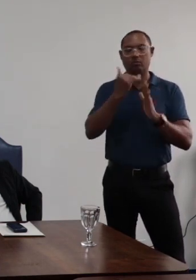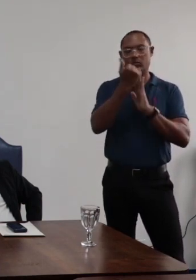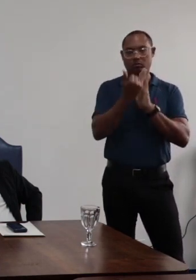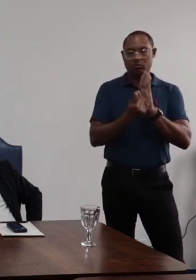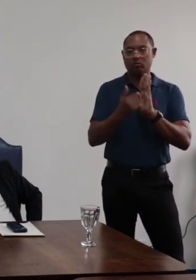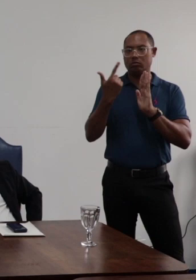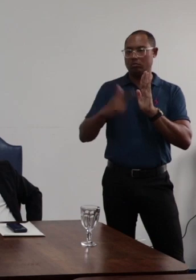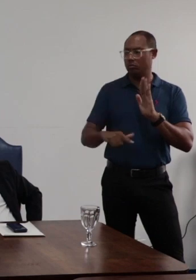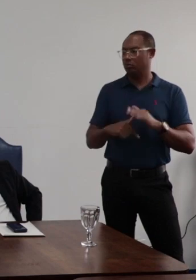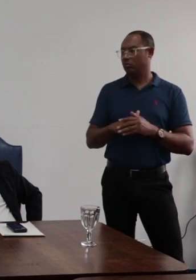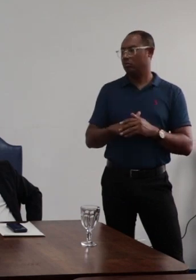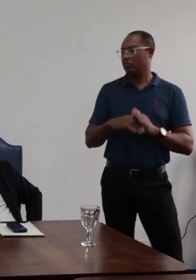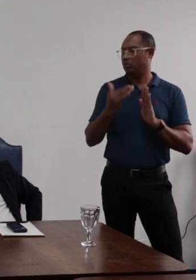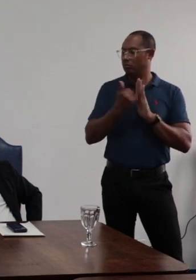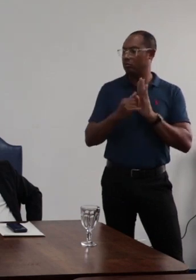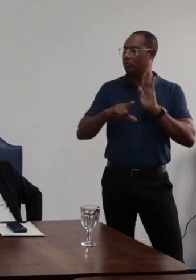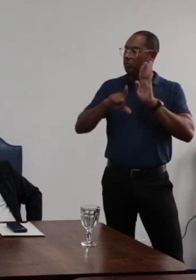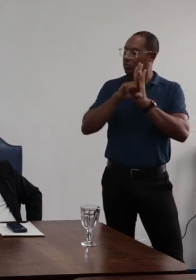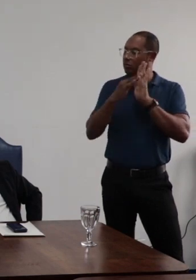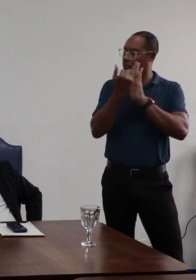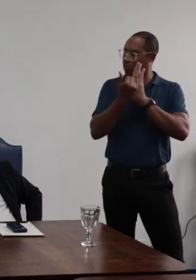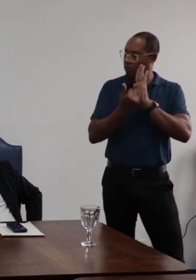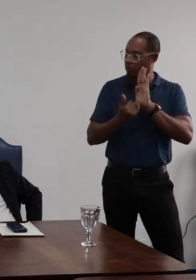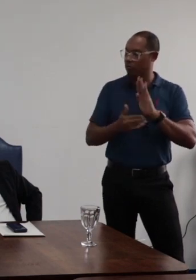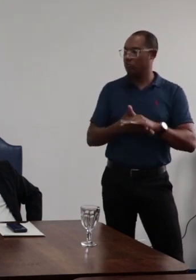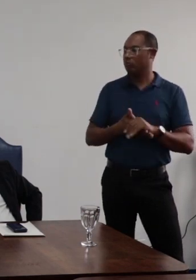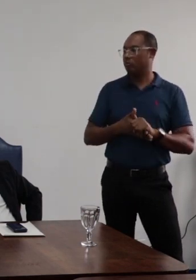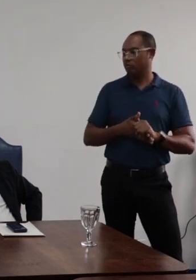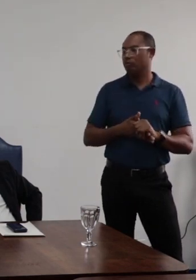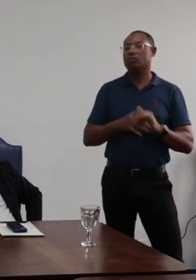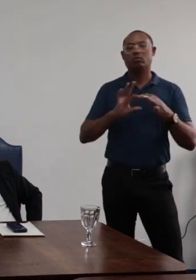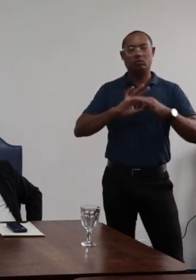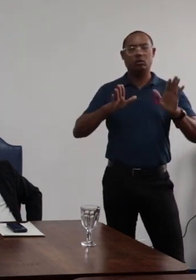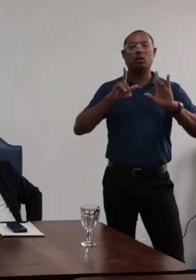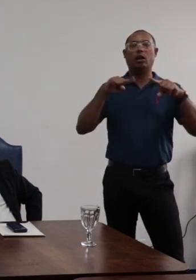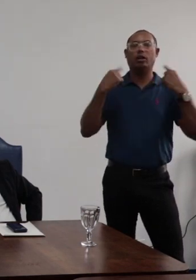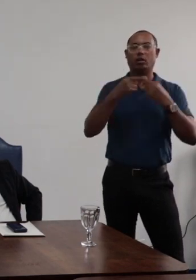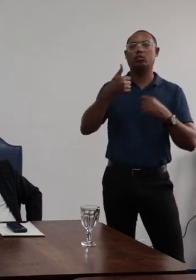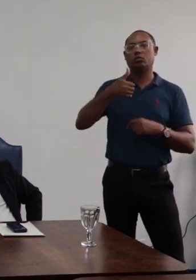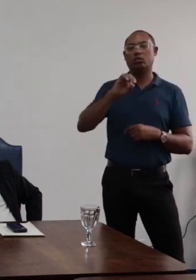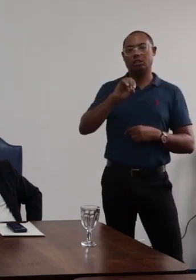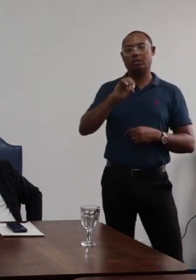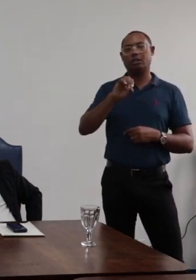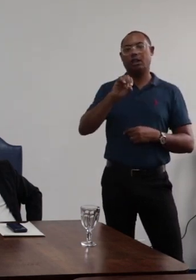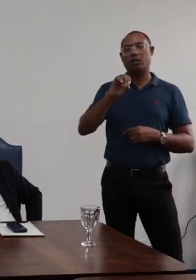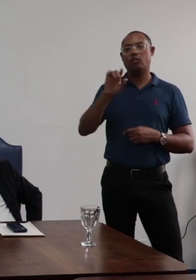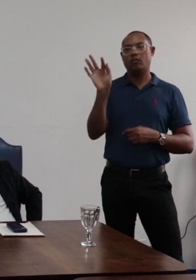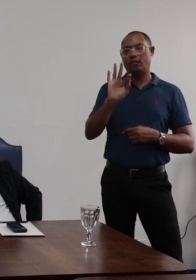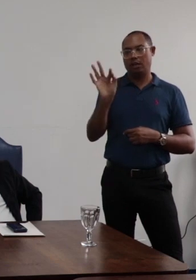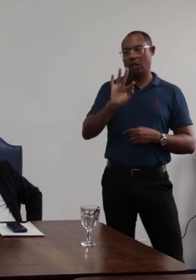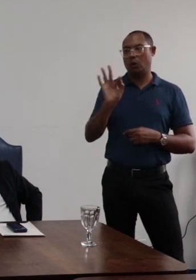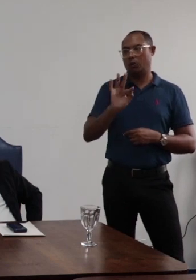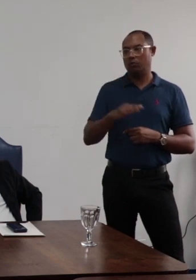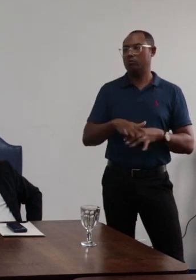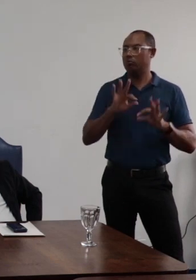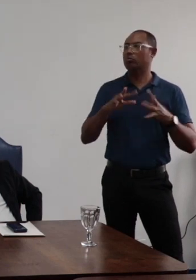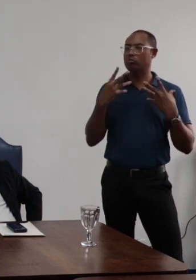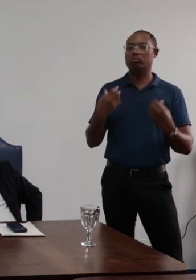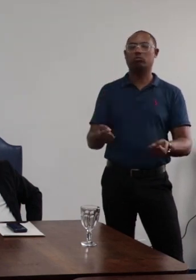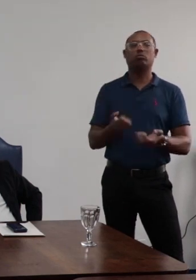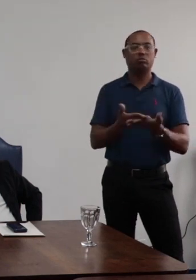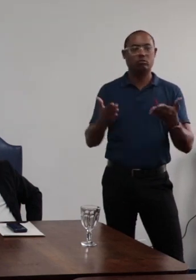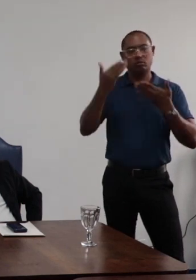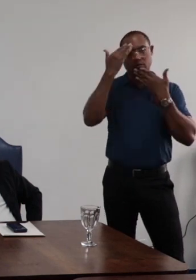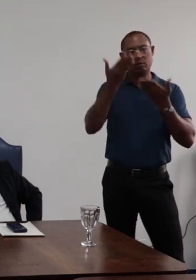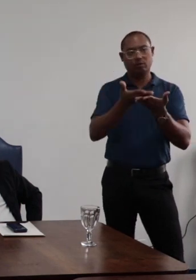13 nos termos da legislação pertinente conforme deliberada na reunião do dia 10 de fevereiro. Portanto, aprovada, muito